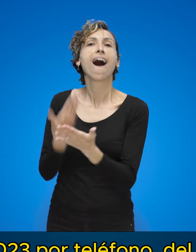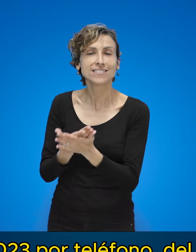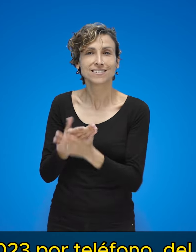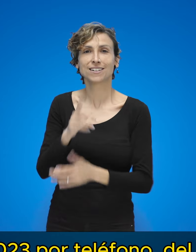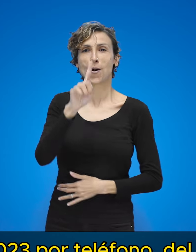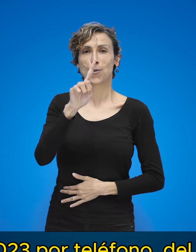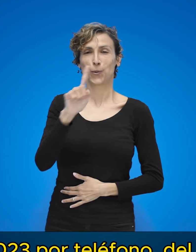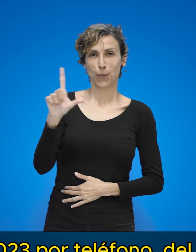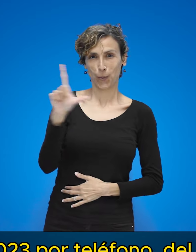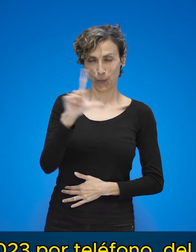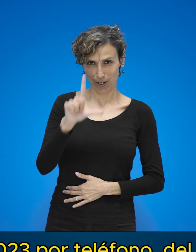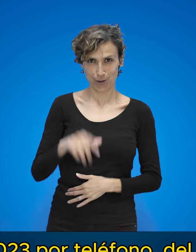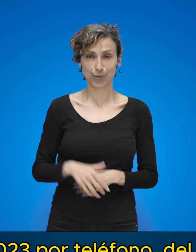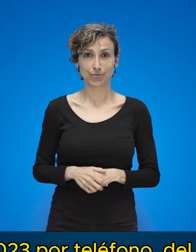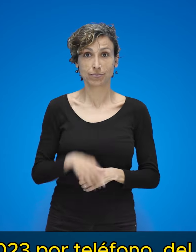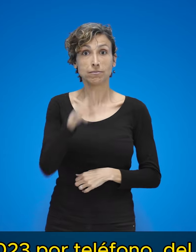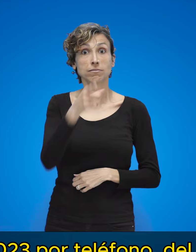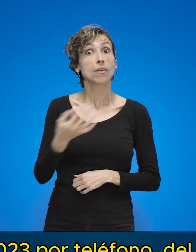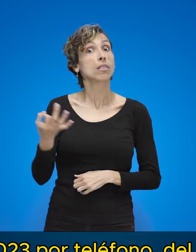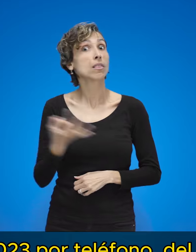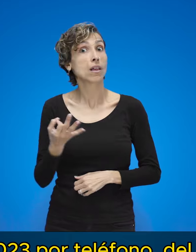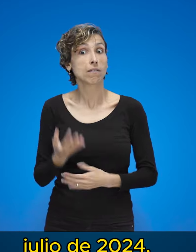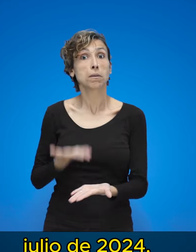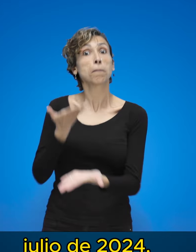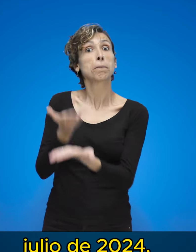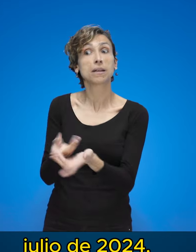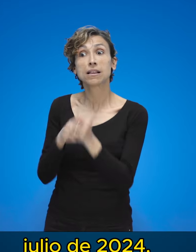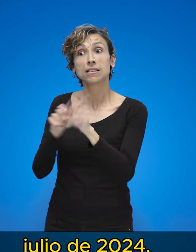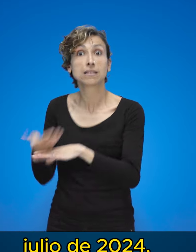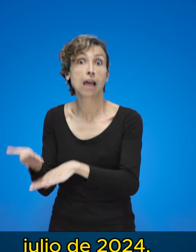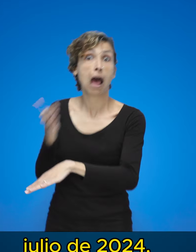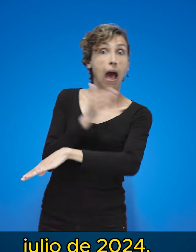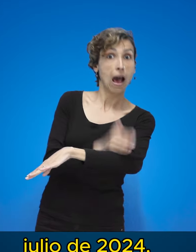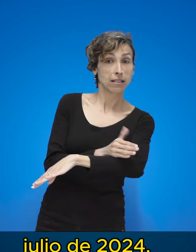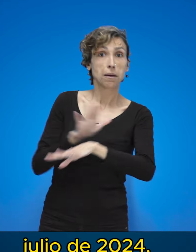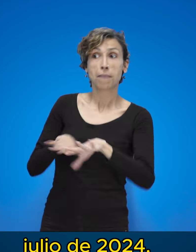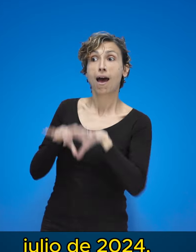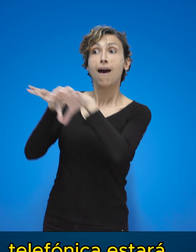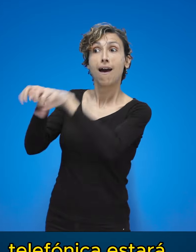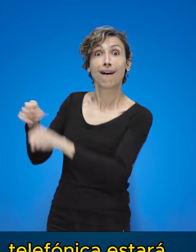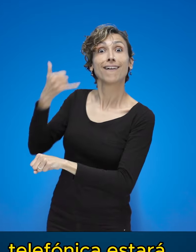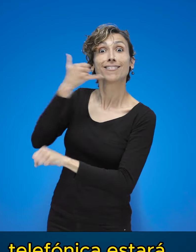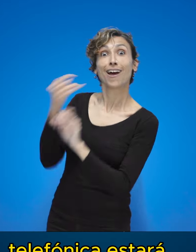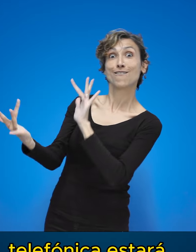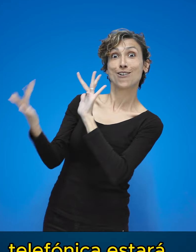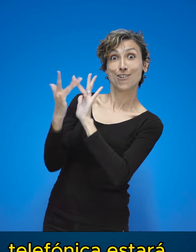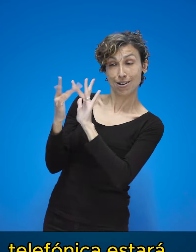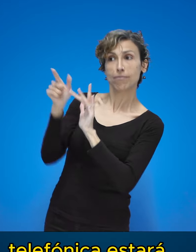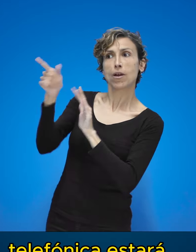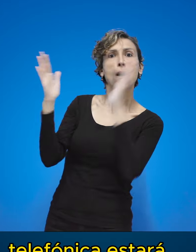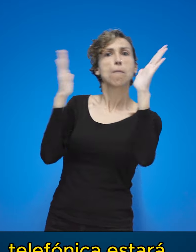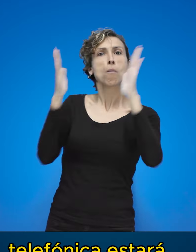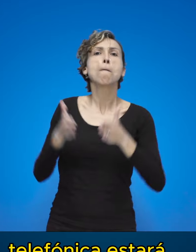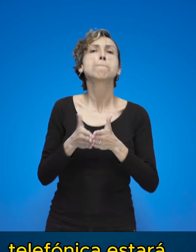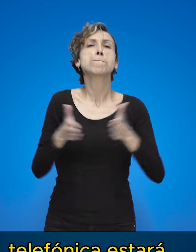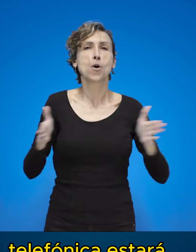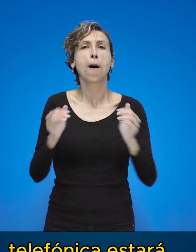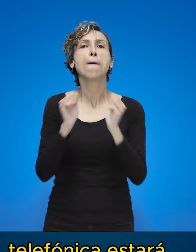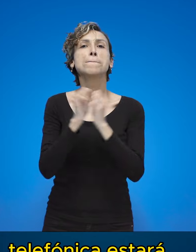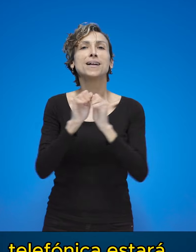7 de mayo hasta el 1 de julio de 2024. La solicitud de cita telefónica estará disponible desde el 29 de